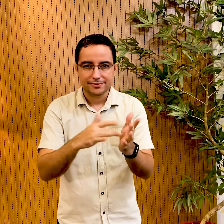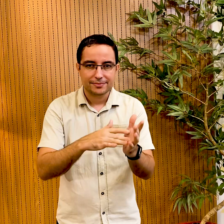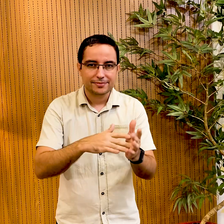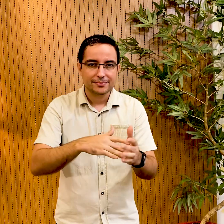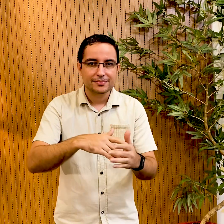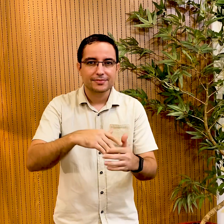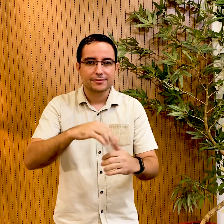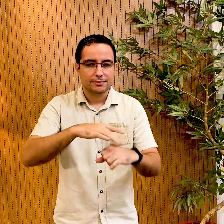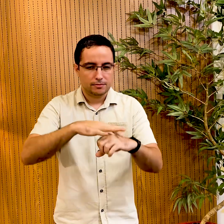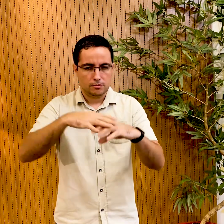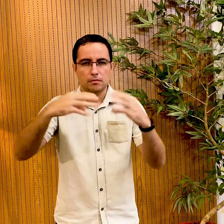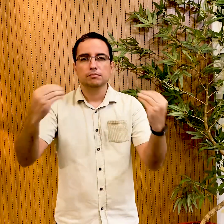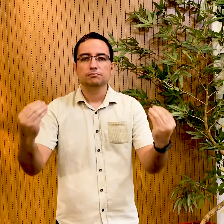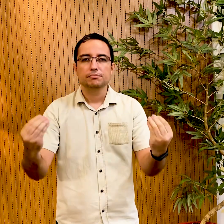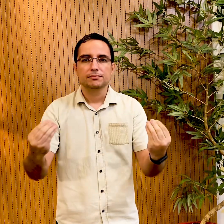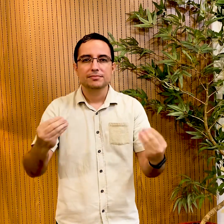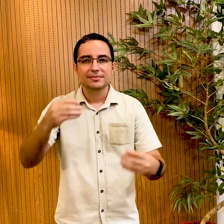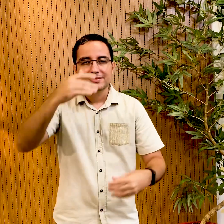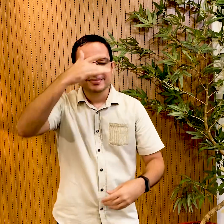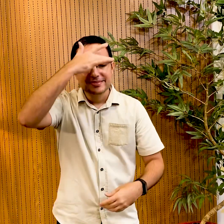Curou os enfermos.